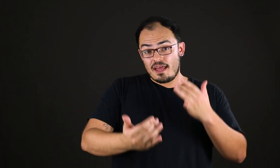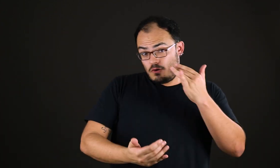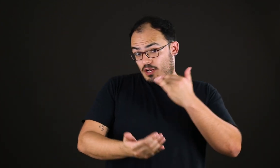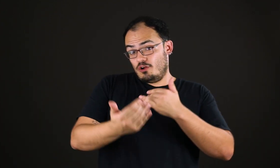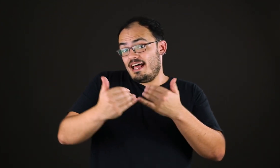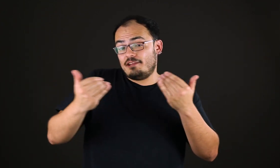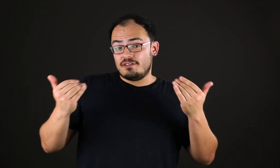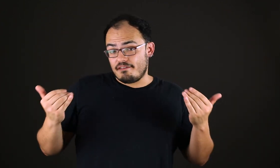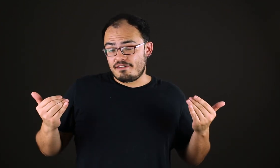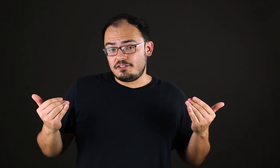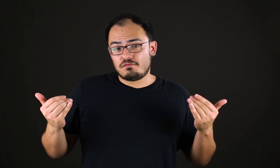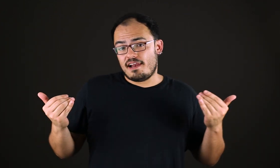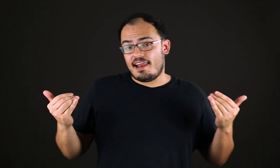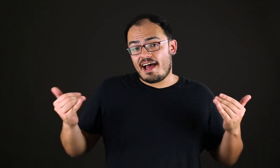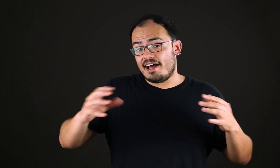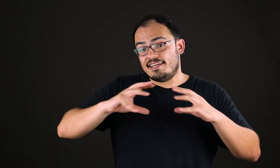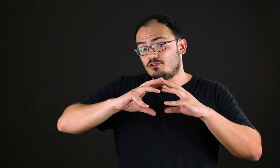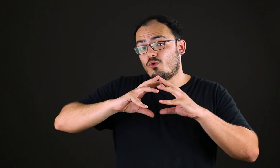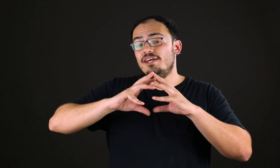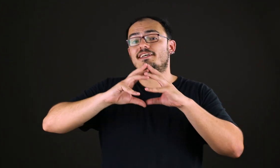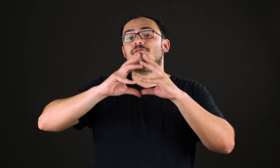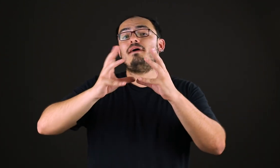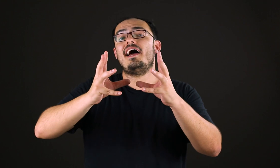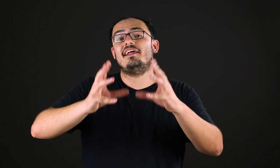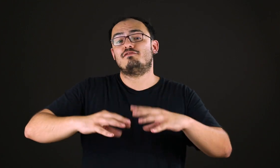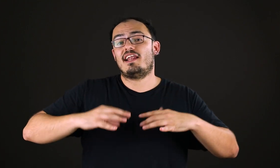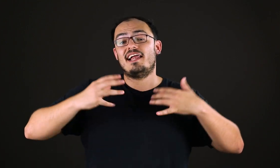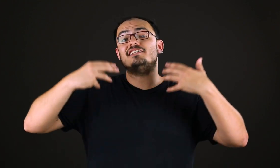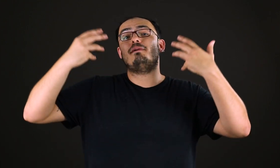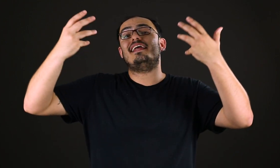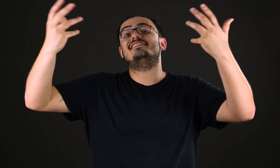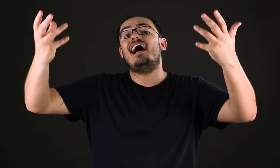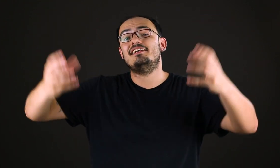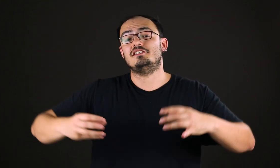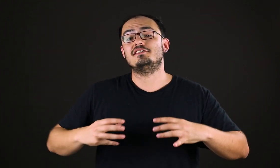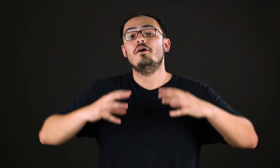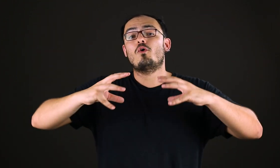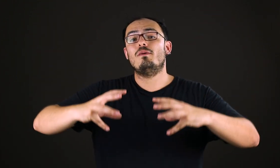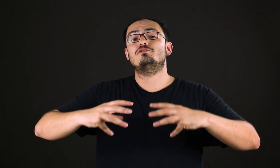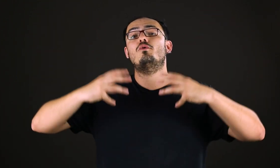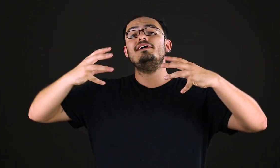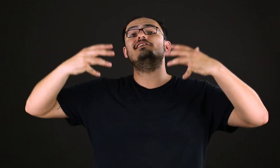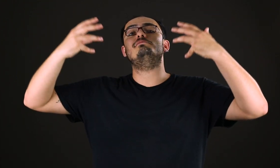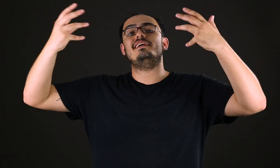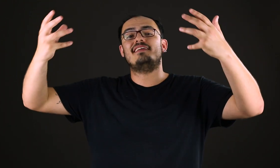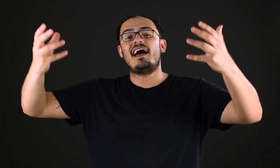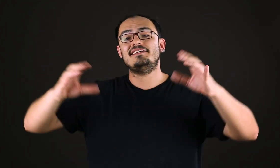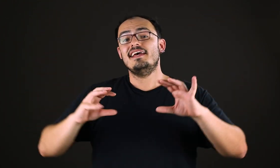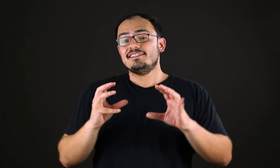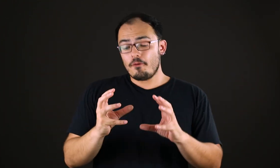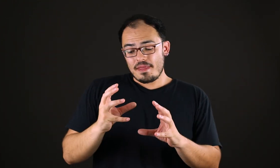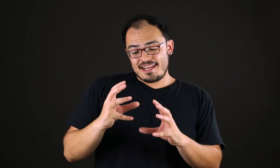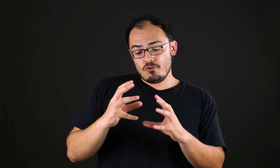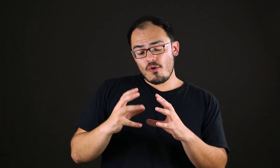Leonardo da Vinci fala lá nas coisas belas, fala lá nas belas artes como as coisas mentais. Então no